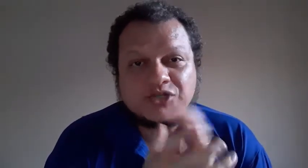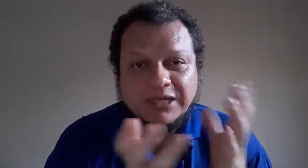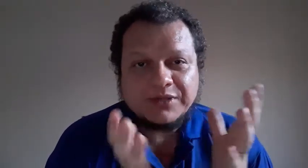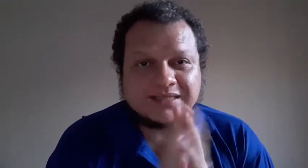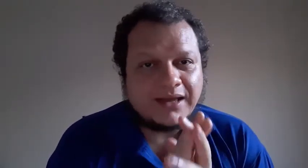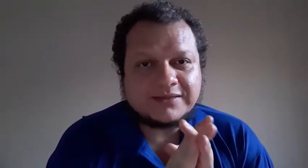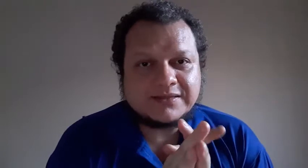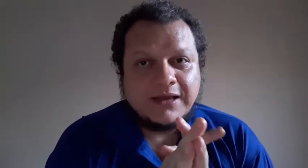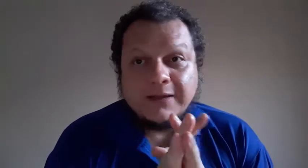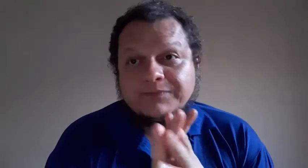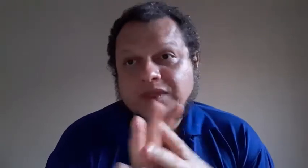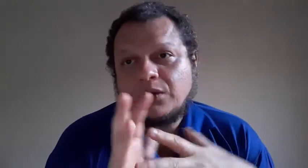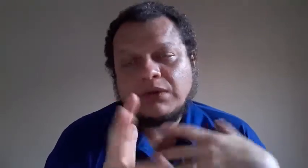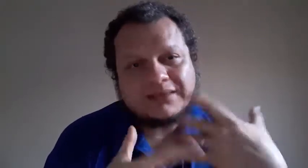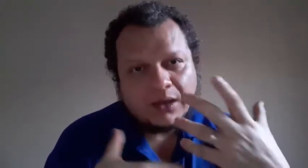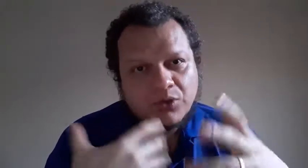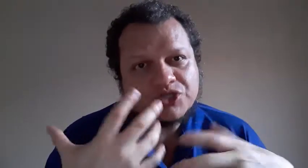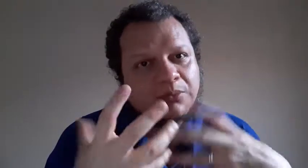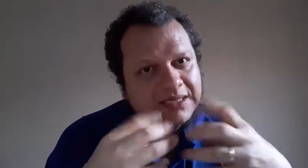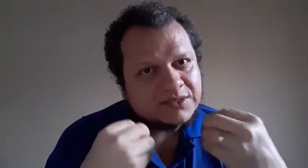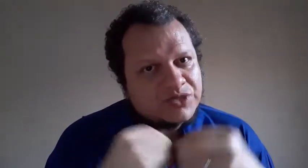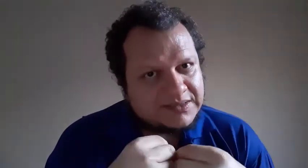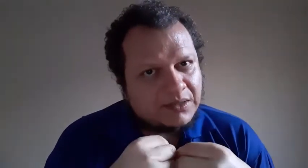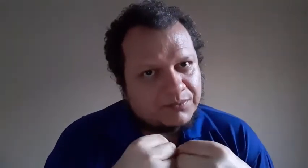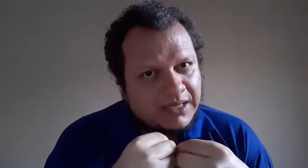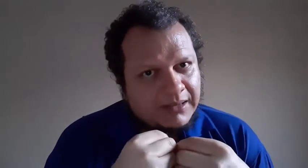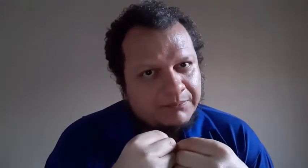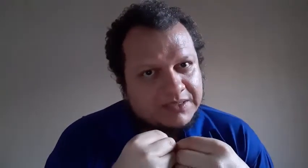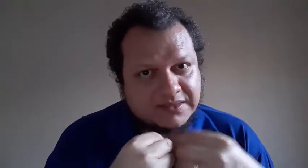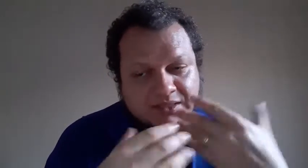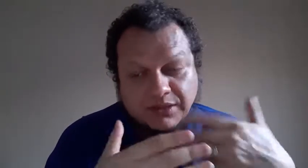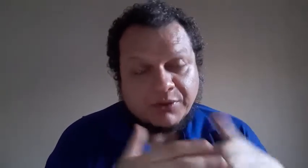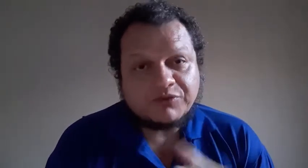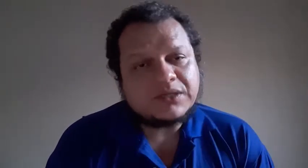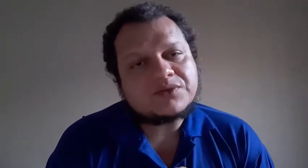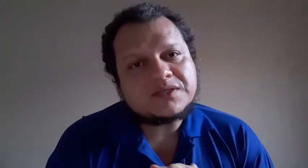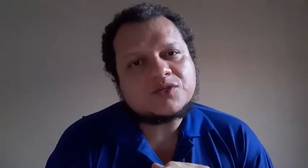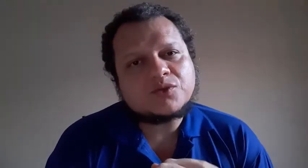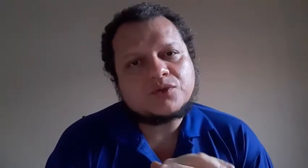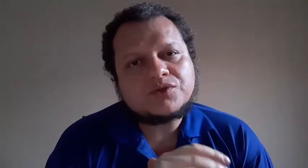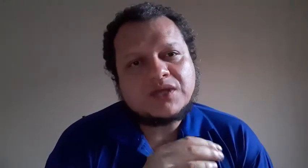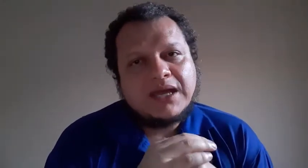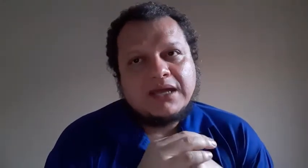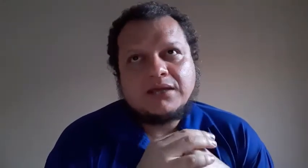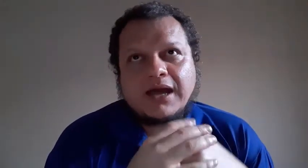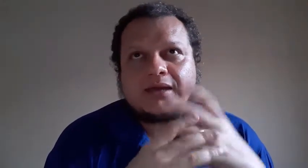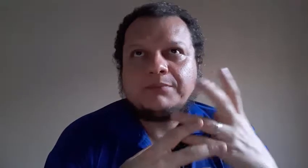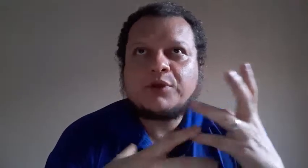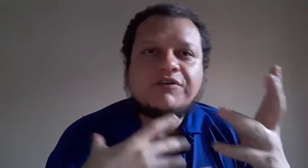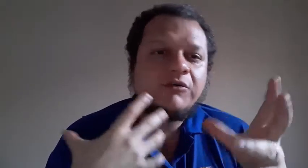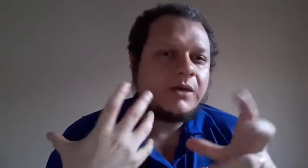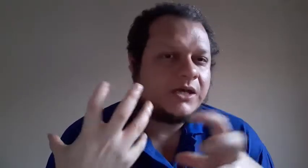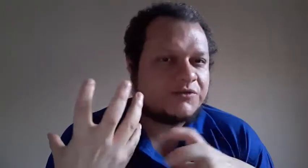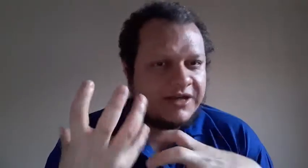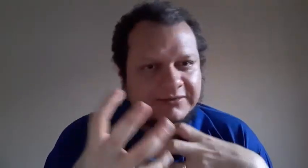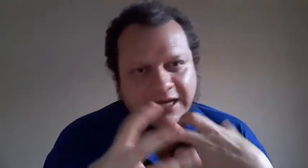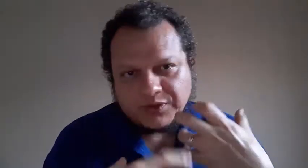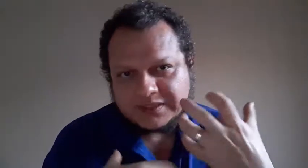de língua de sinais. Então, até hoje, no Brasil, já estão pesquisando e aprofundando esses estudos. E aí, provavelmente, vai entrar no ensino